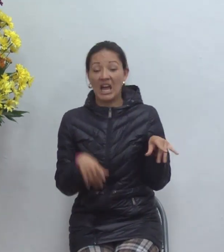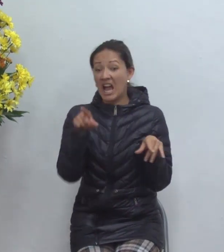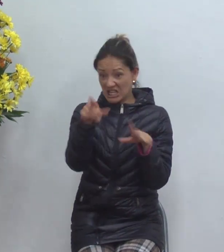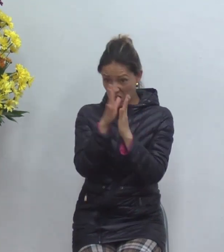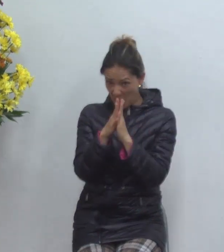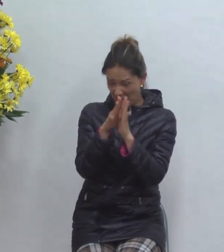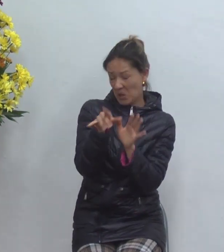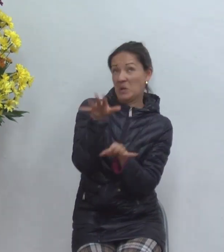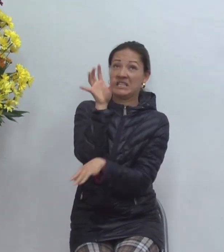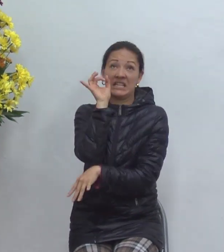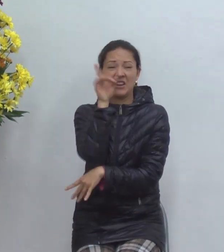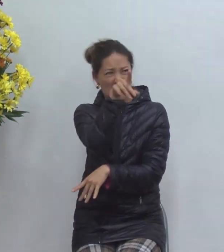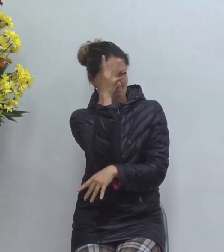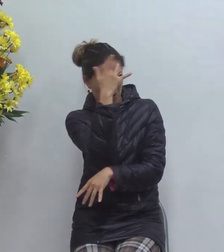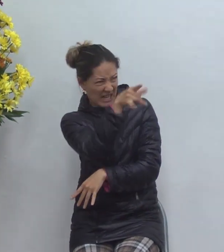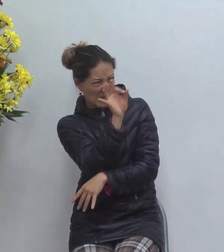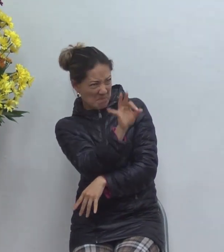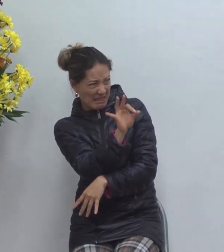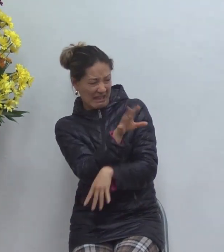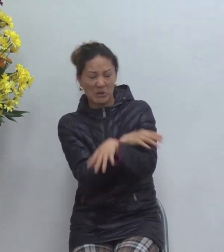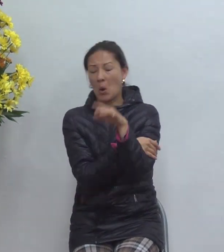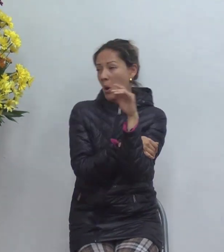y porque está predicando y come pero mire su cola